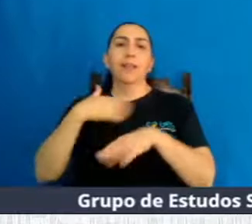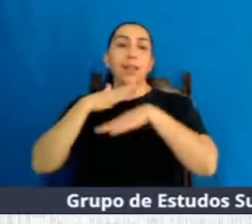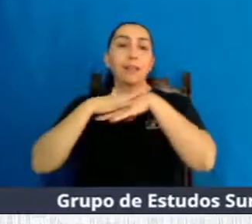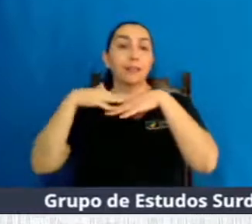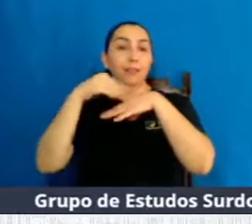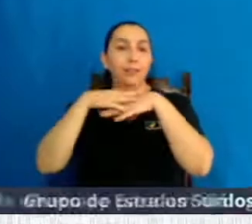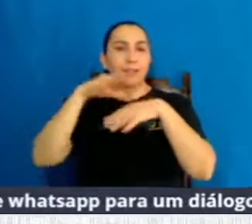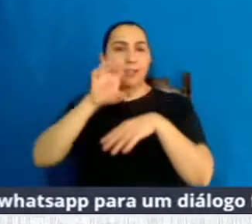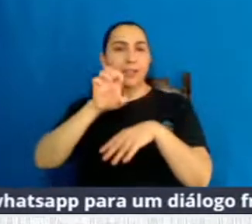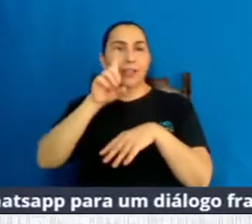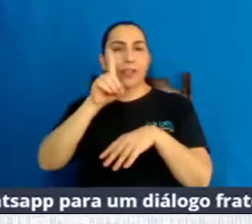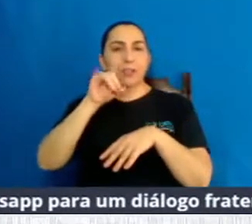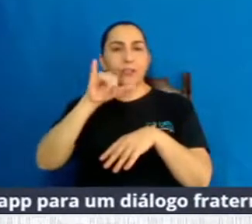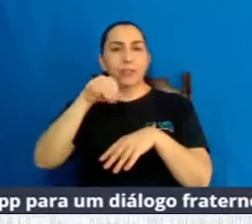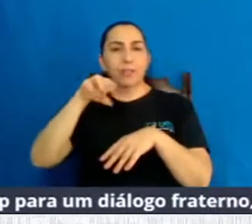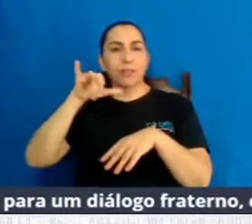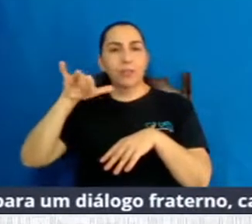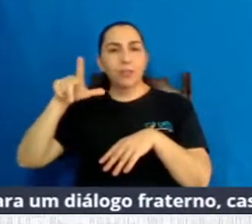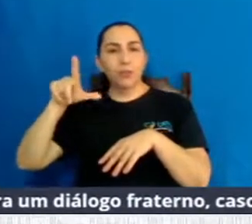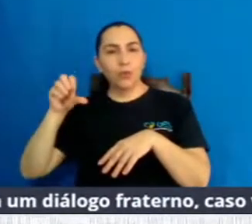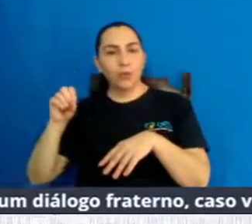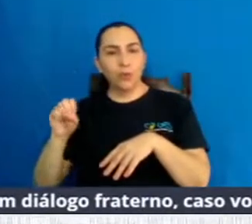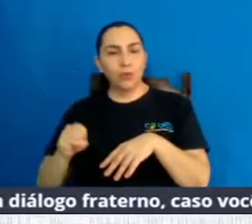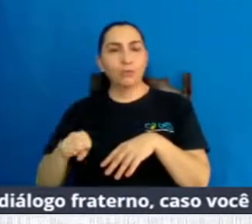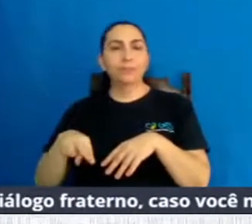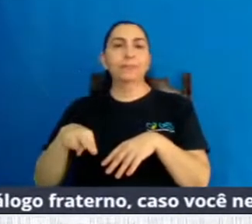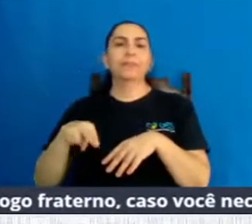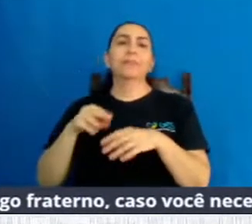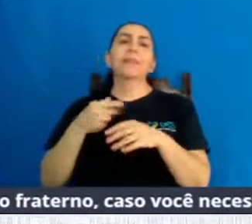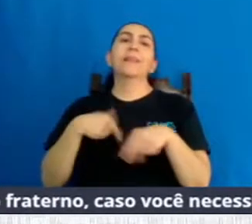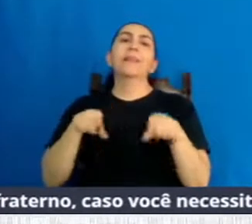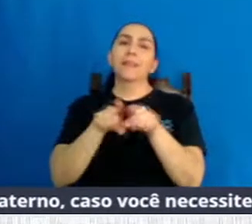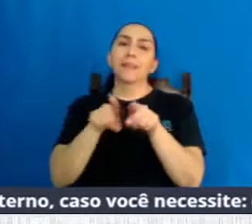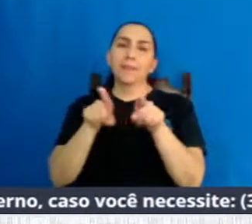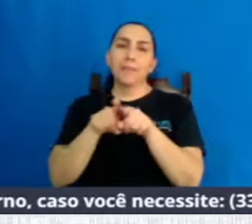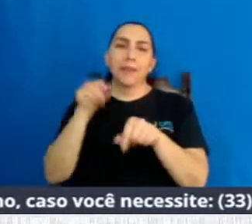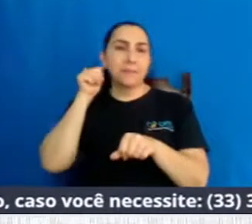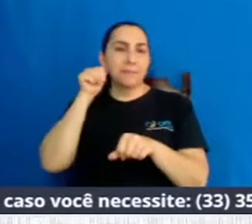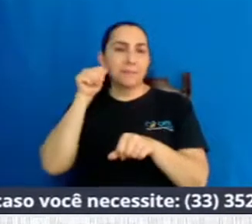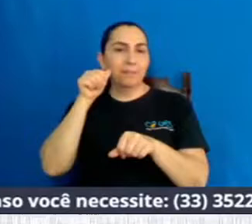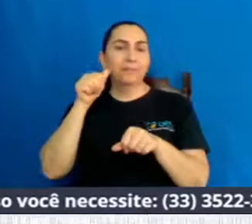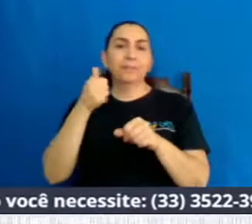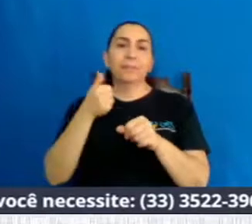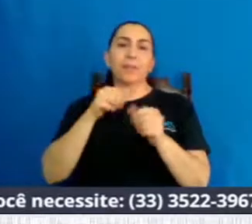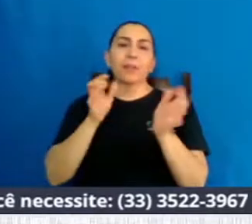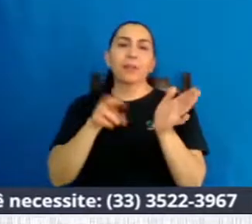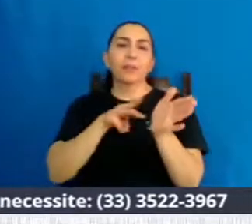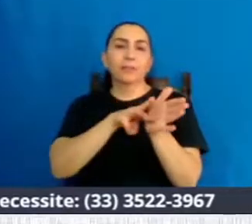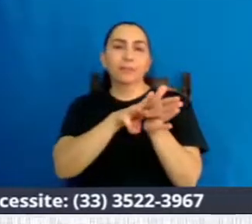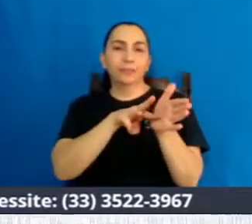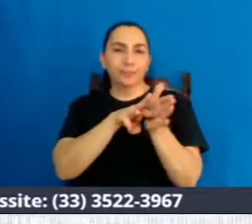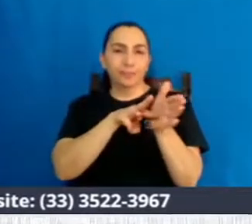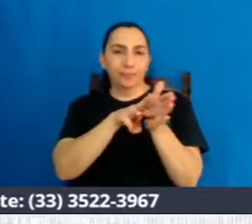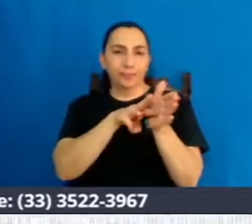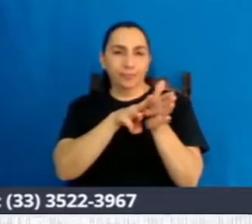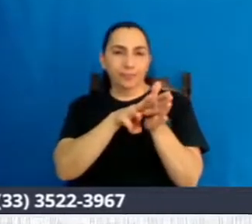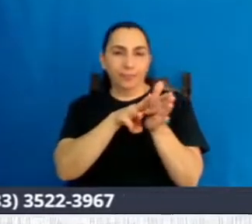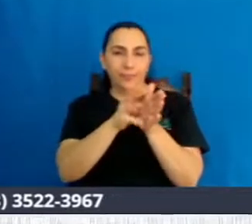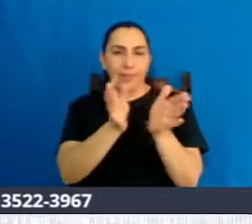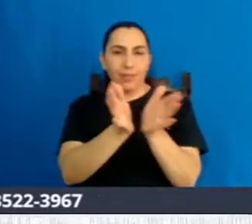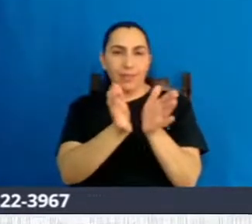Edmilson, Edmilson também, e as meninas aí do GES, o grupo de estudos de